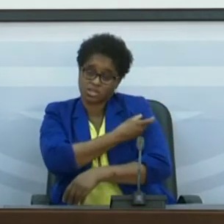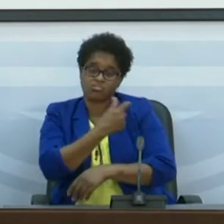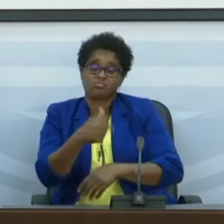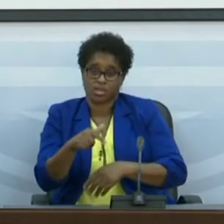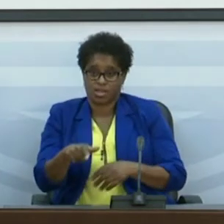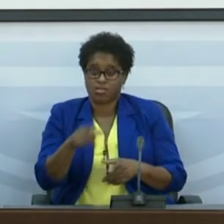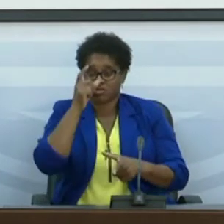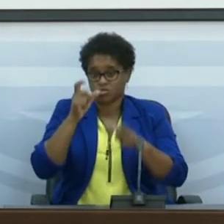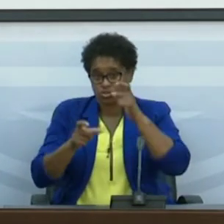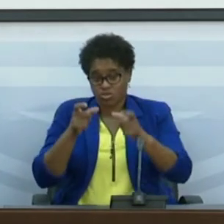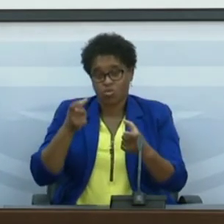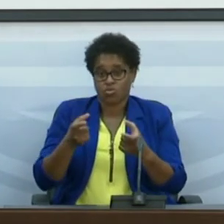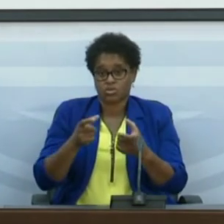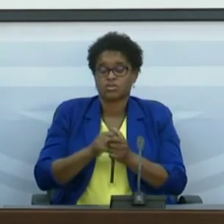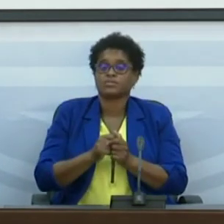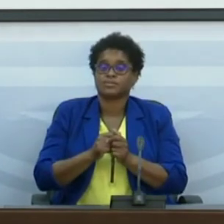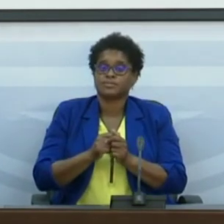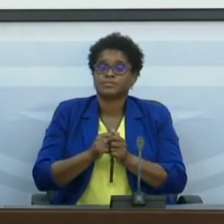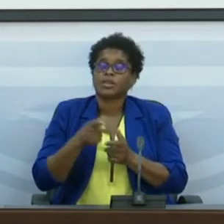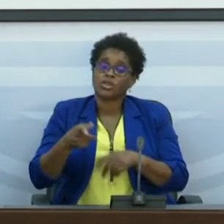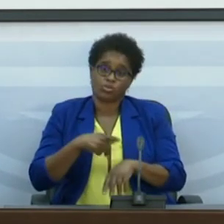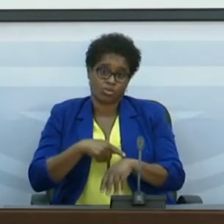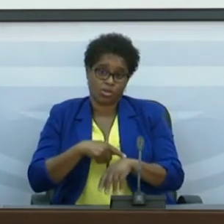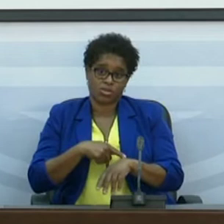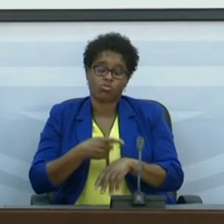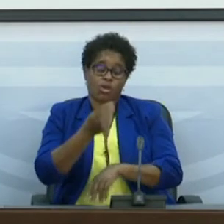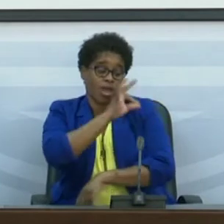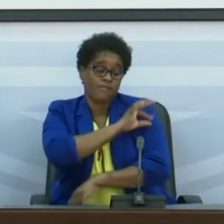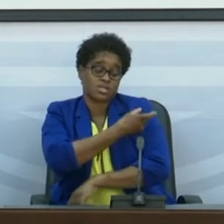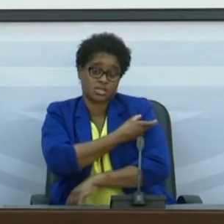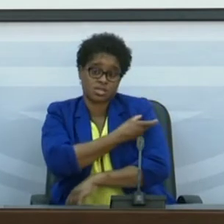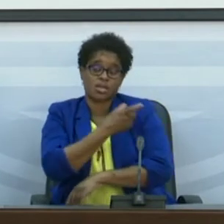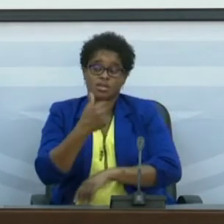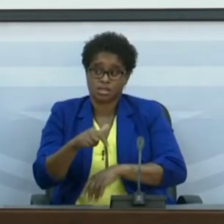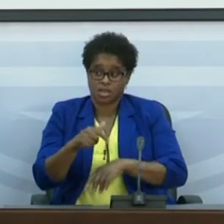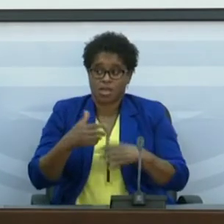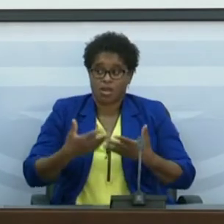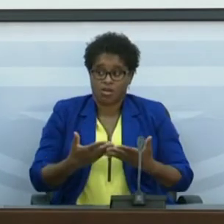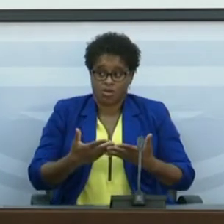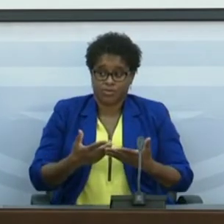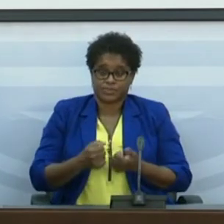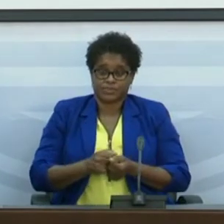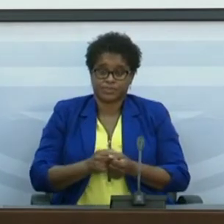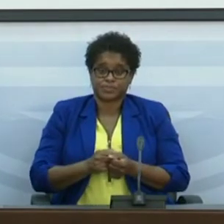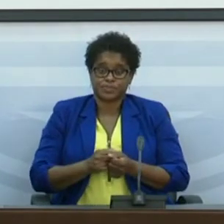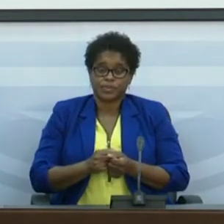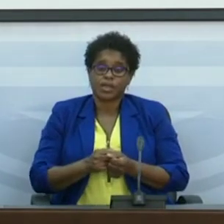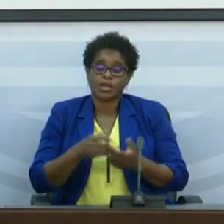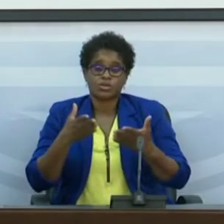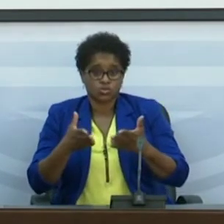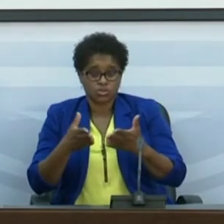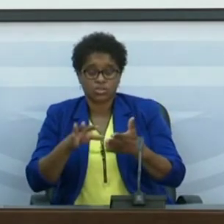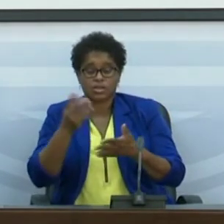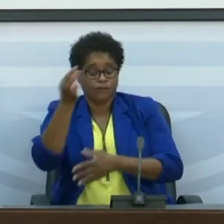das pessoas ilegíveis, ou seja, neste momento, a vacina que temos disponível, ela nos permite